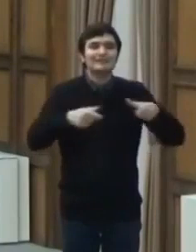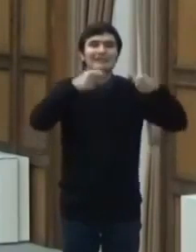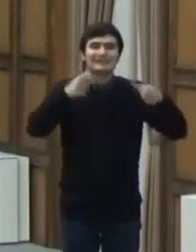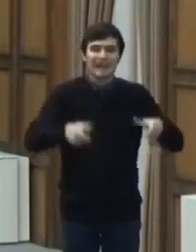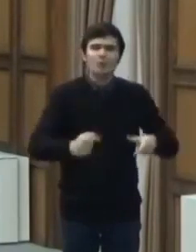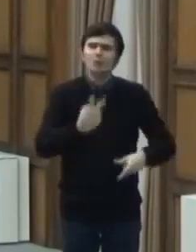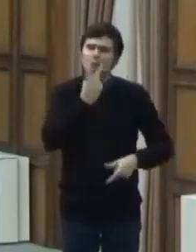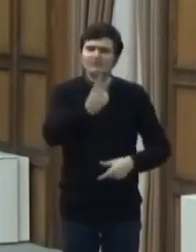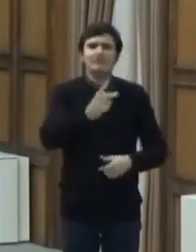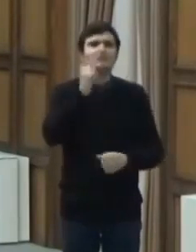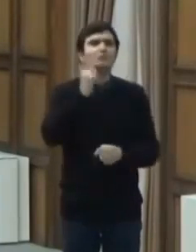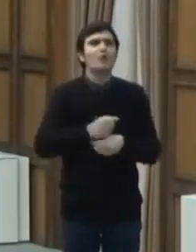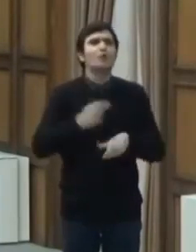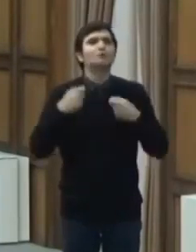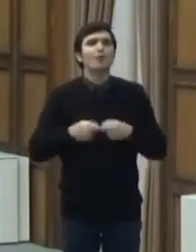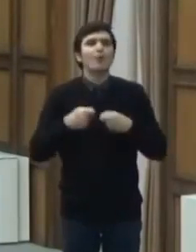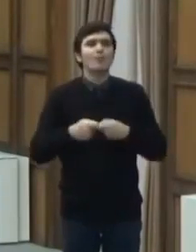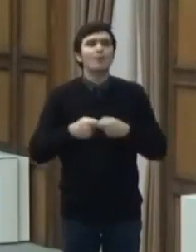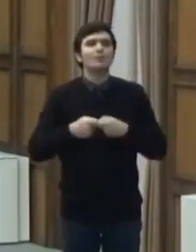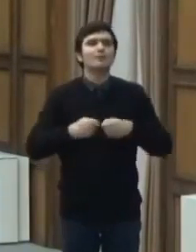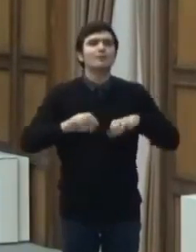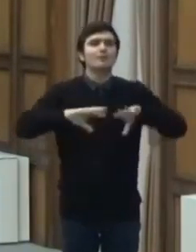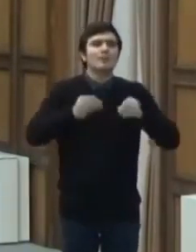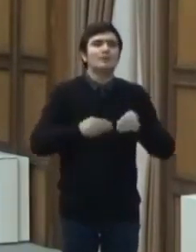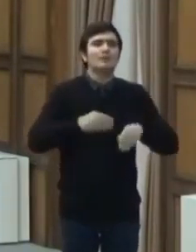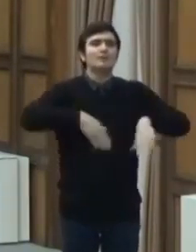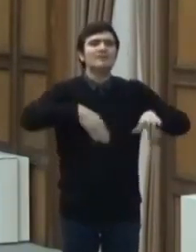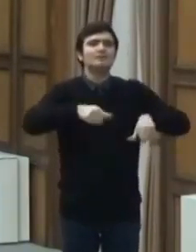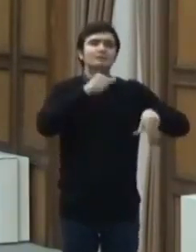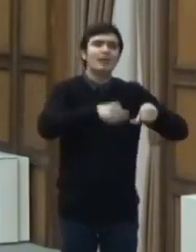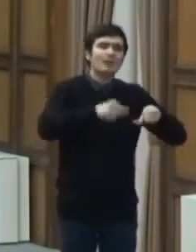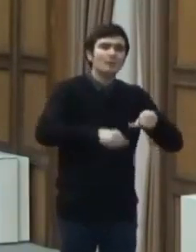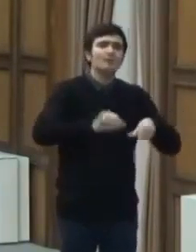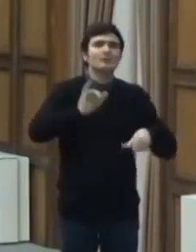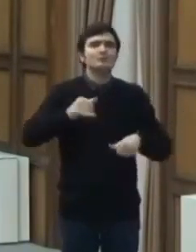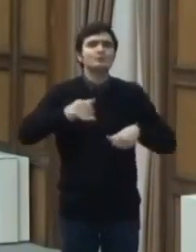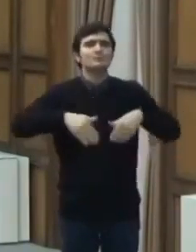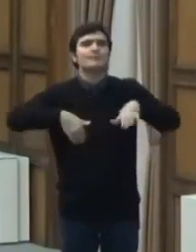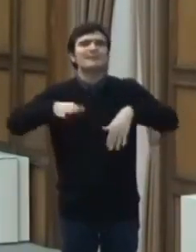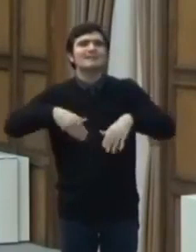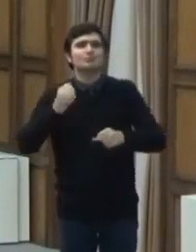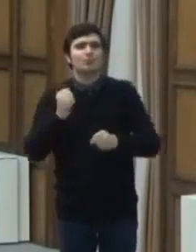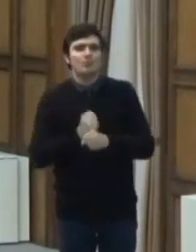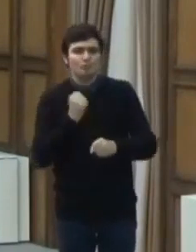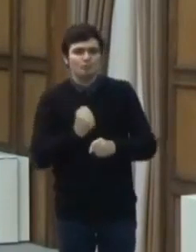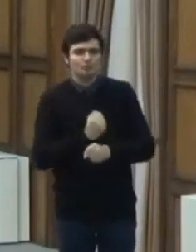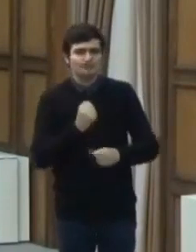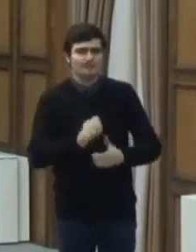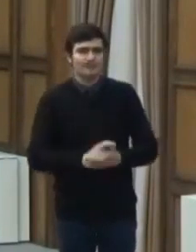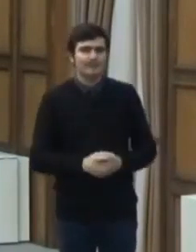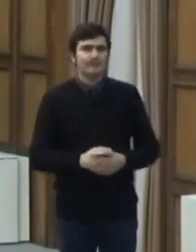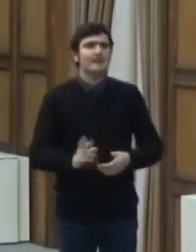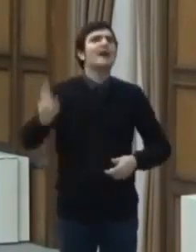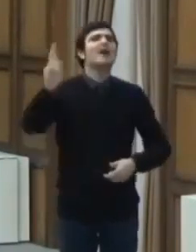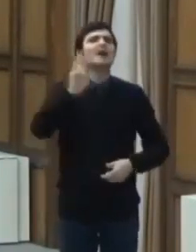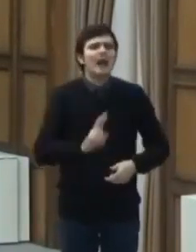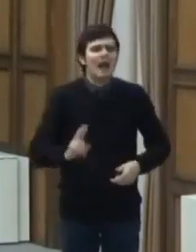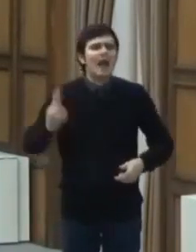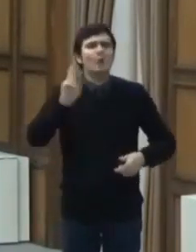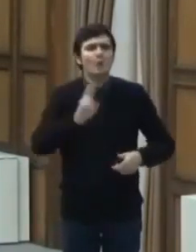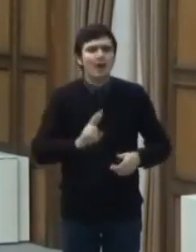le veți găsi într-un ordin comun cu Ministrul Economiei și Ministrul Munci. Reluarea